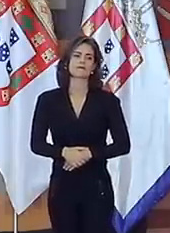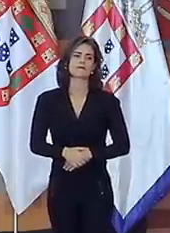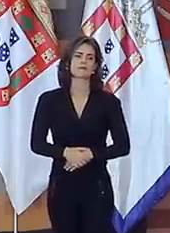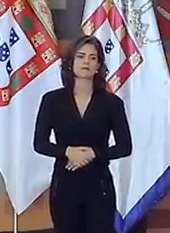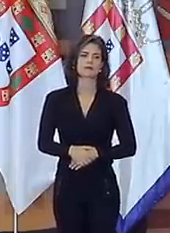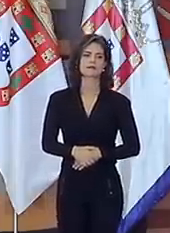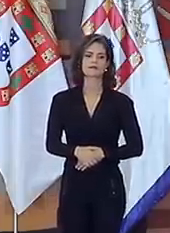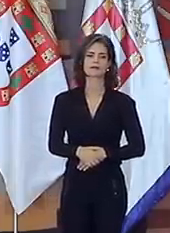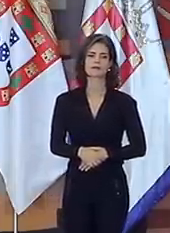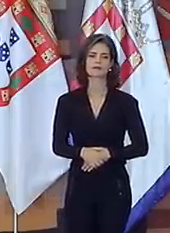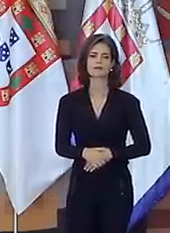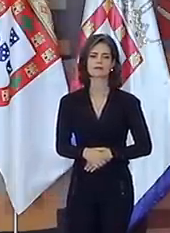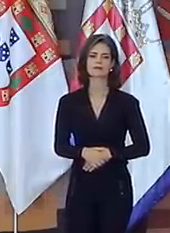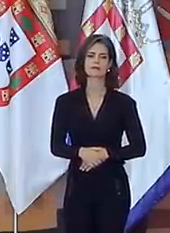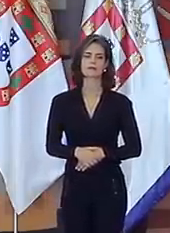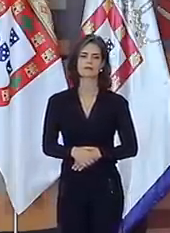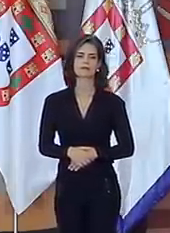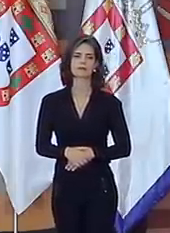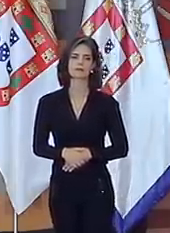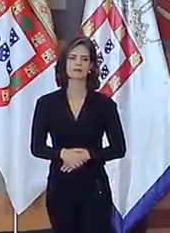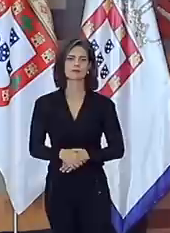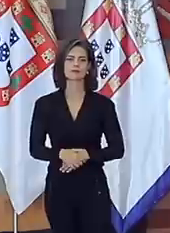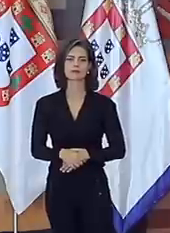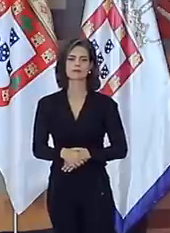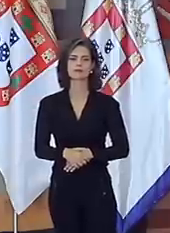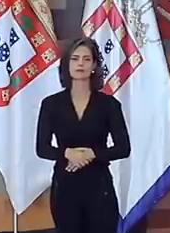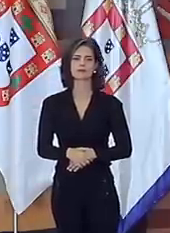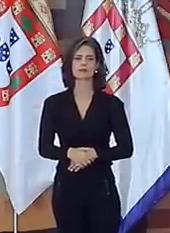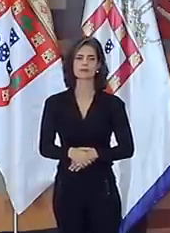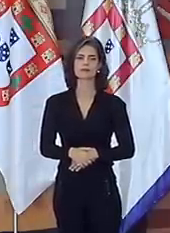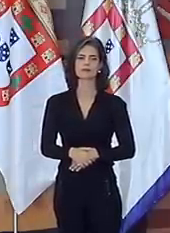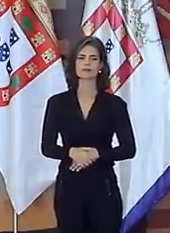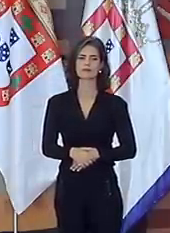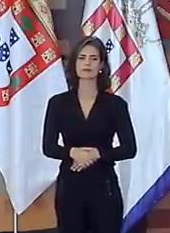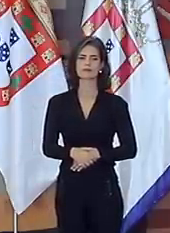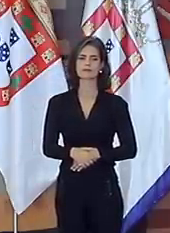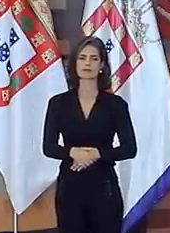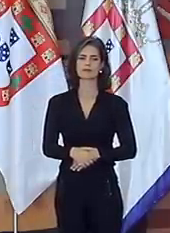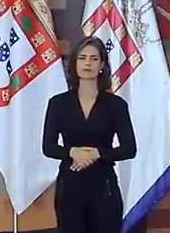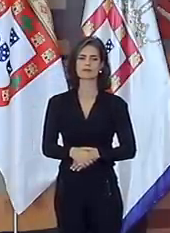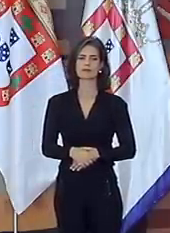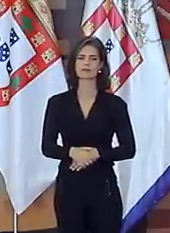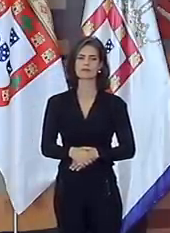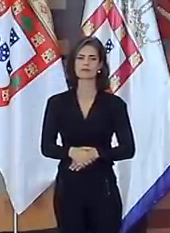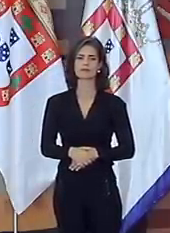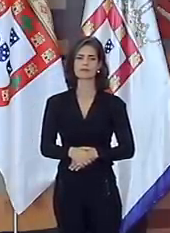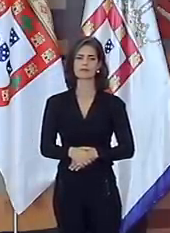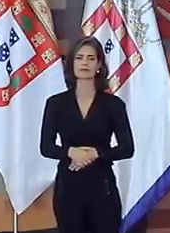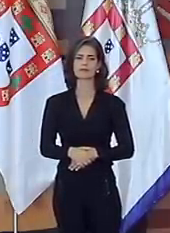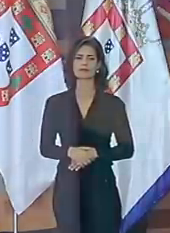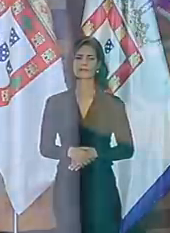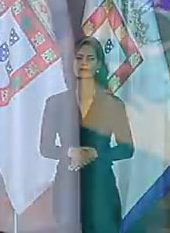Bom dia a todos. Tenho especial satisfação em dirigir essa mensagem aos diplomatas que hoje se